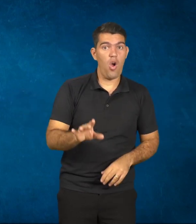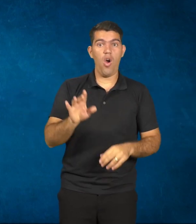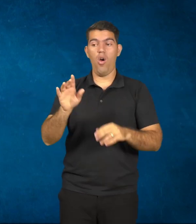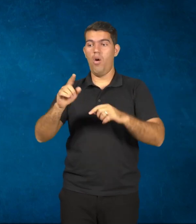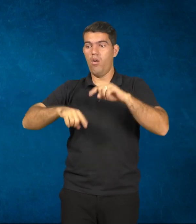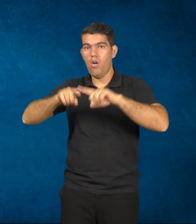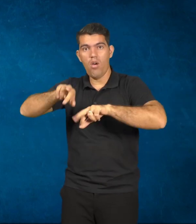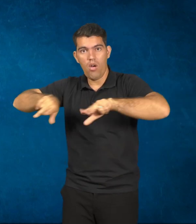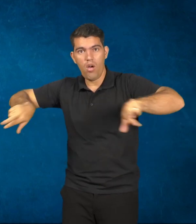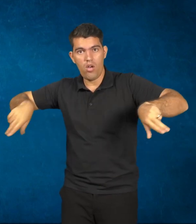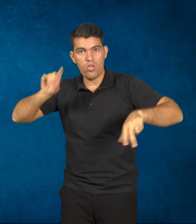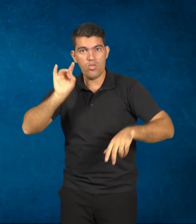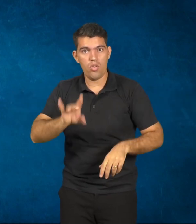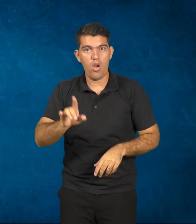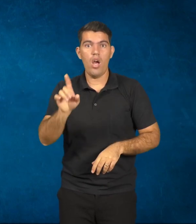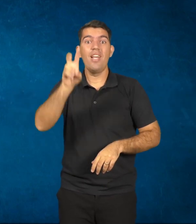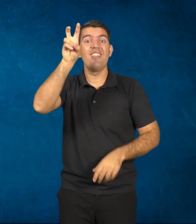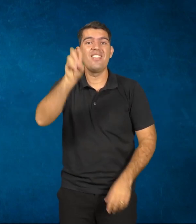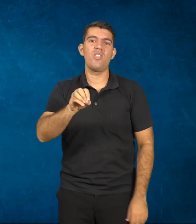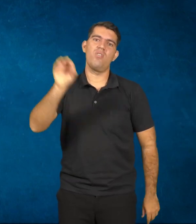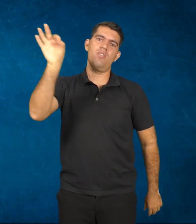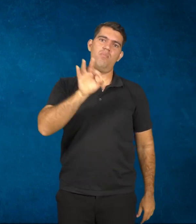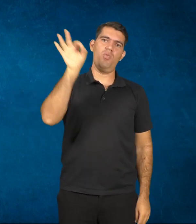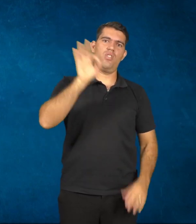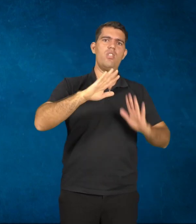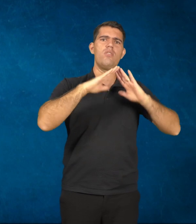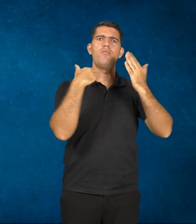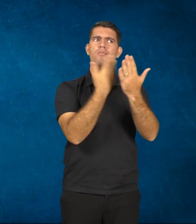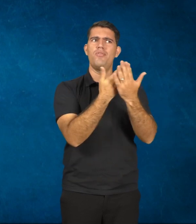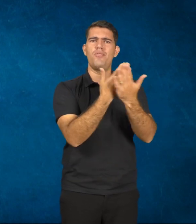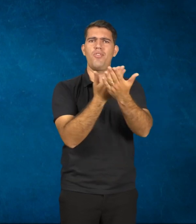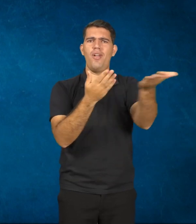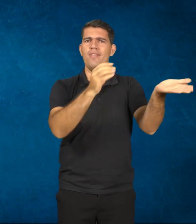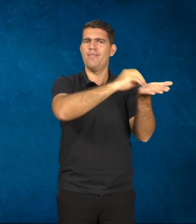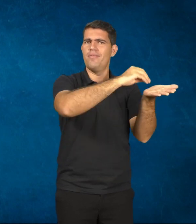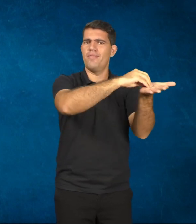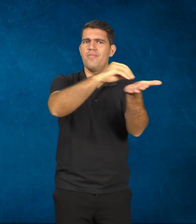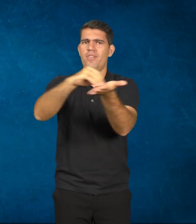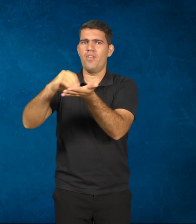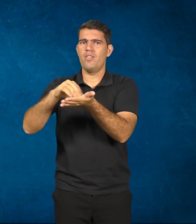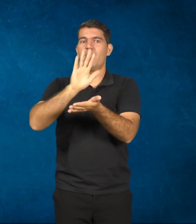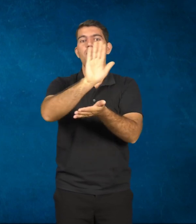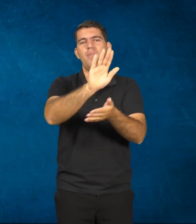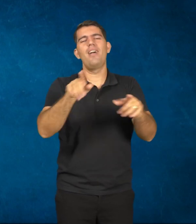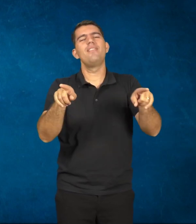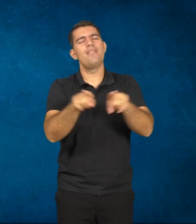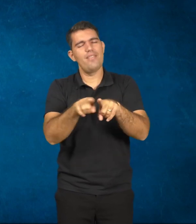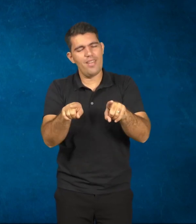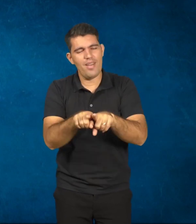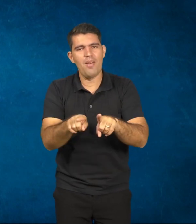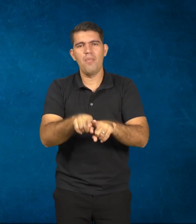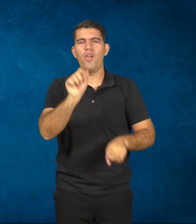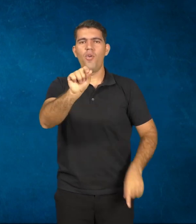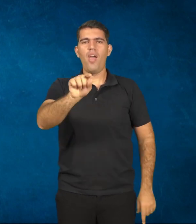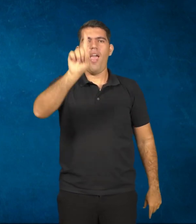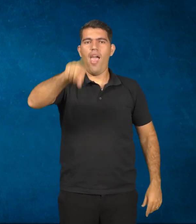objetos em quase 50% das escolas públicas brasileiras. Mas também encara uma resistência de parte dos